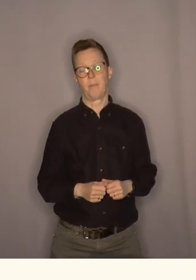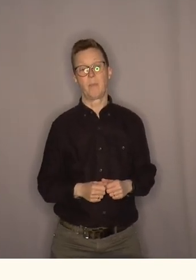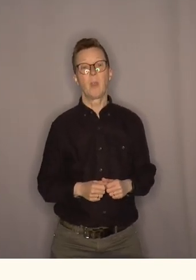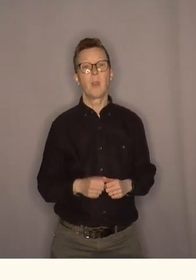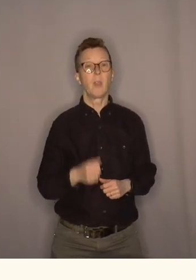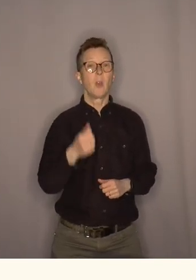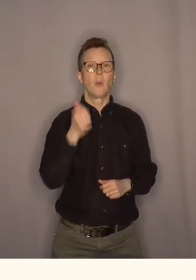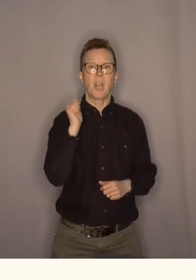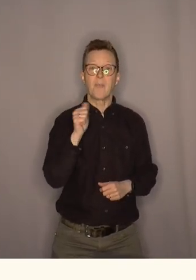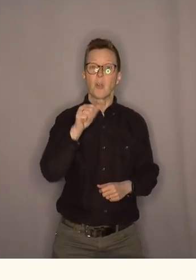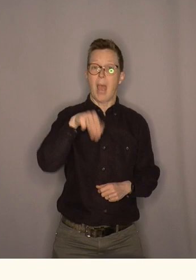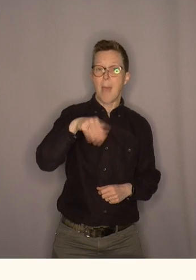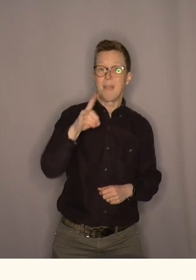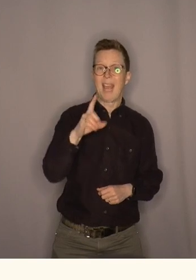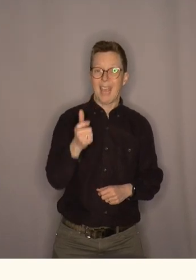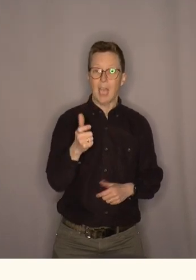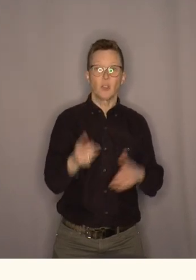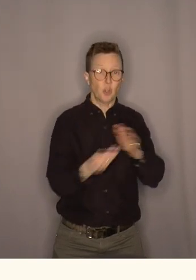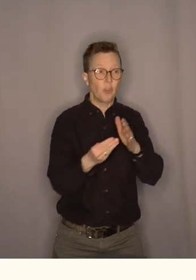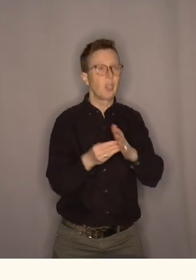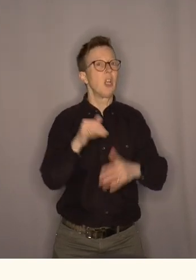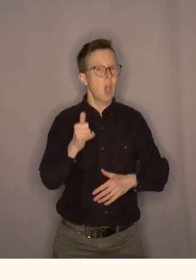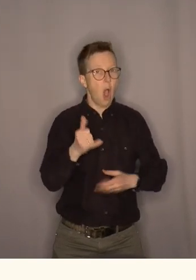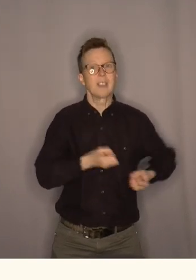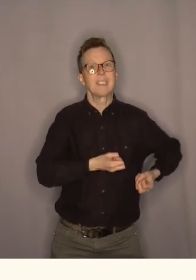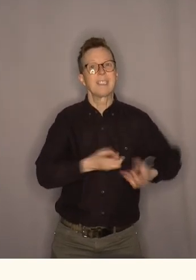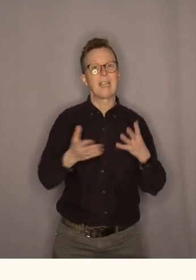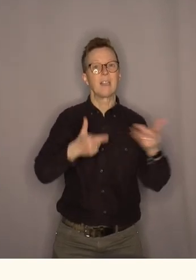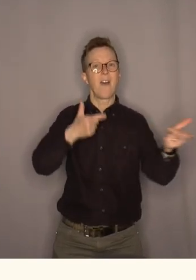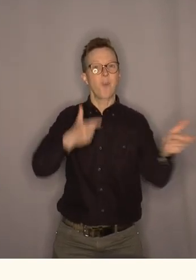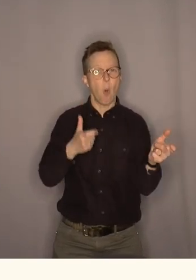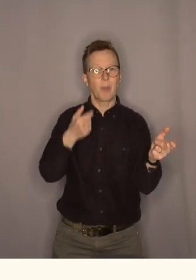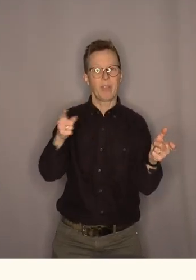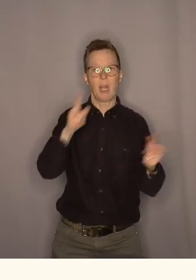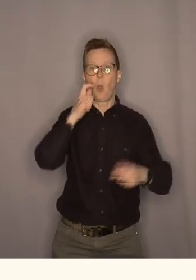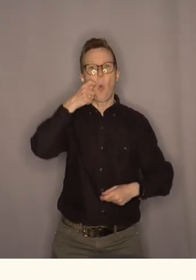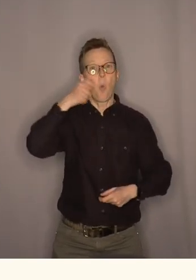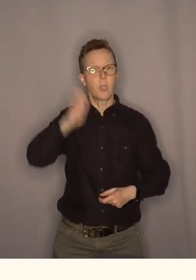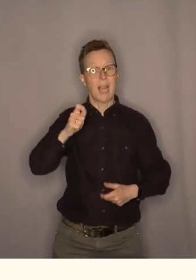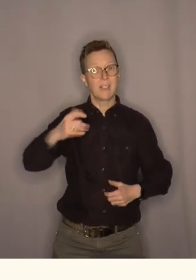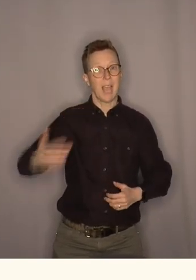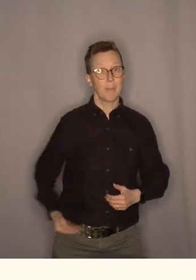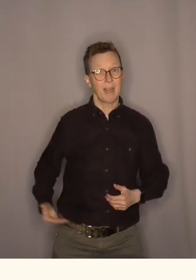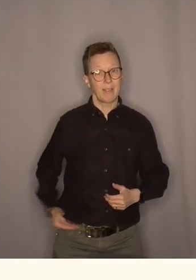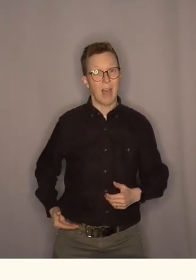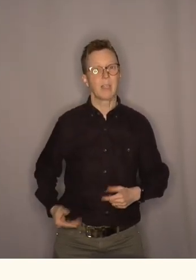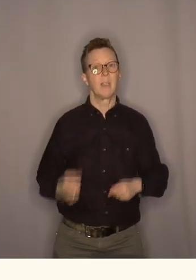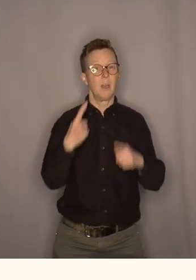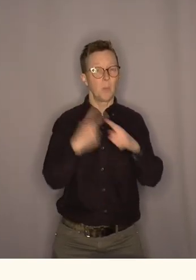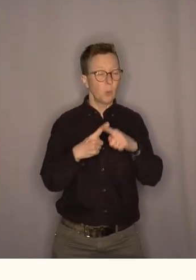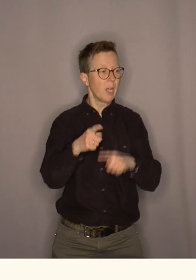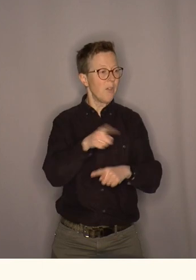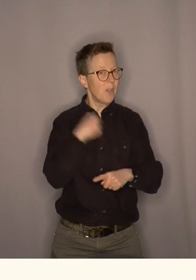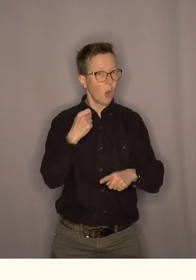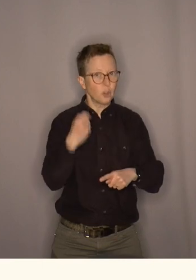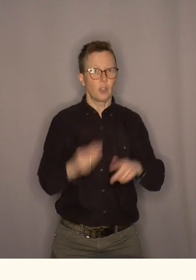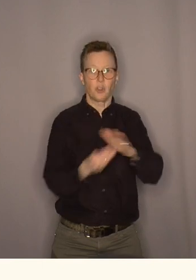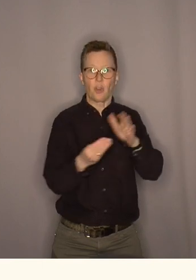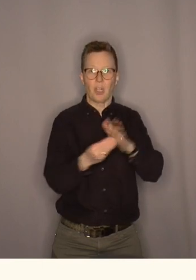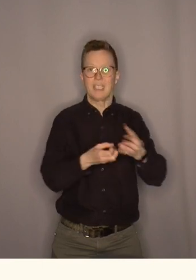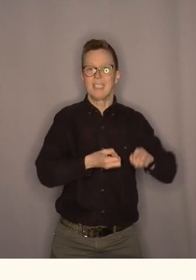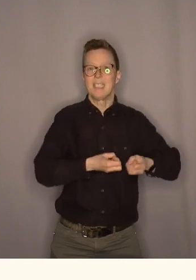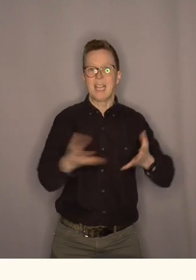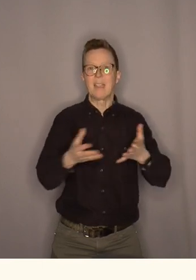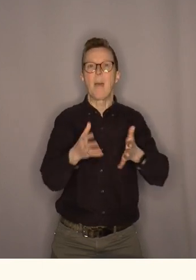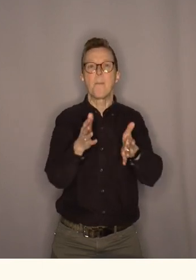Og det er derfor MDG støtter å sende våpen til ukrainske styrker og det er derfor vi også er for å